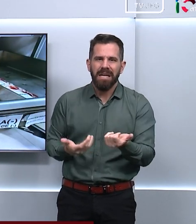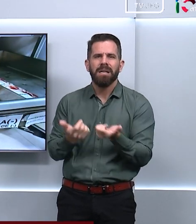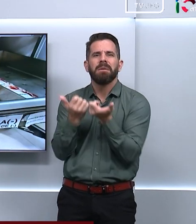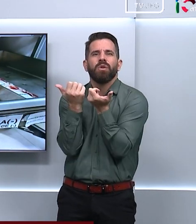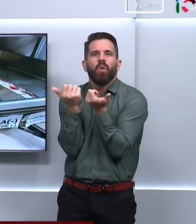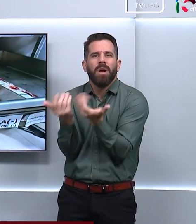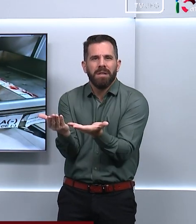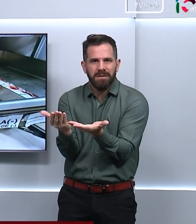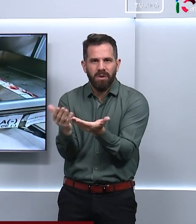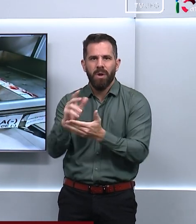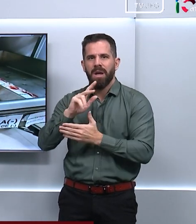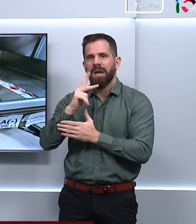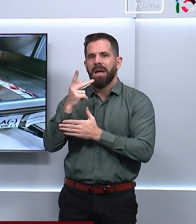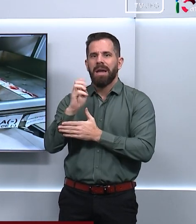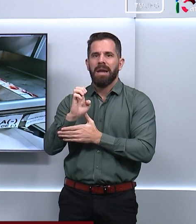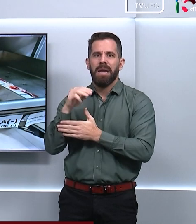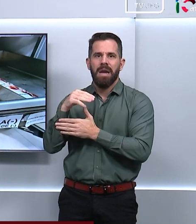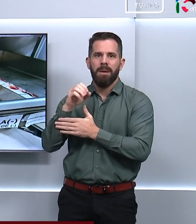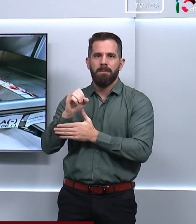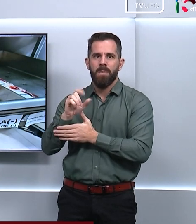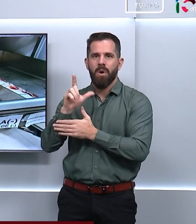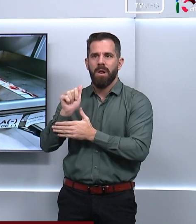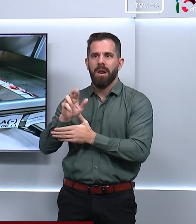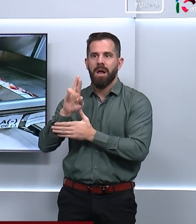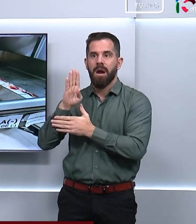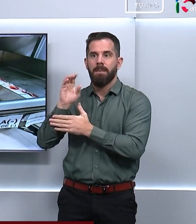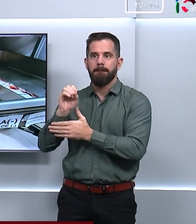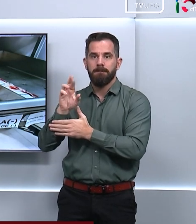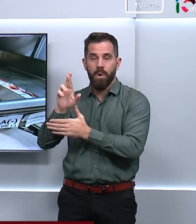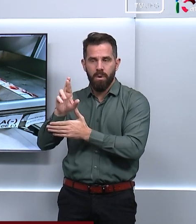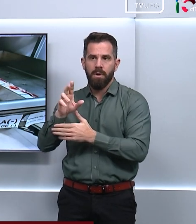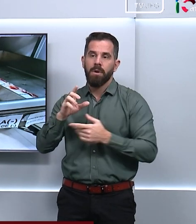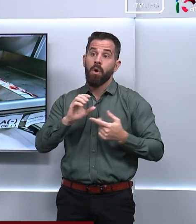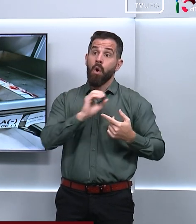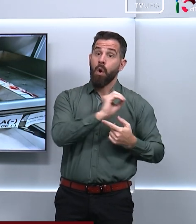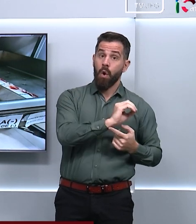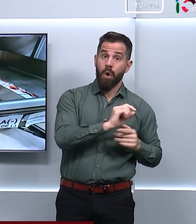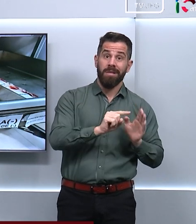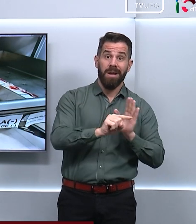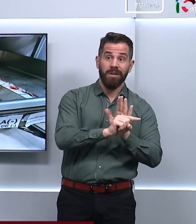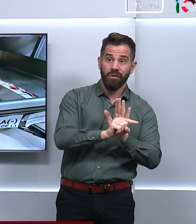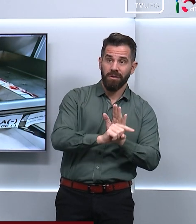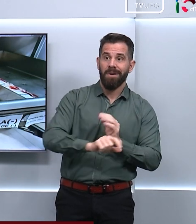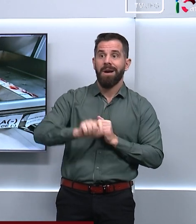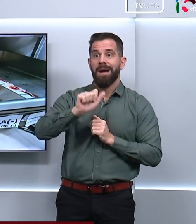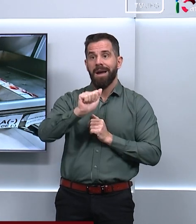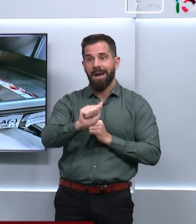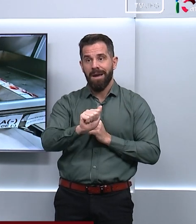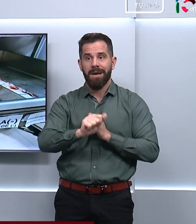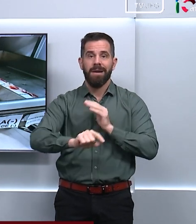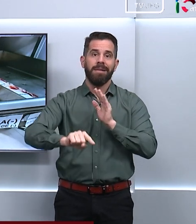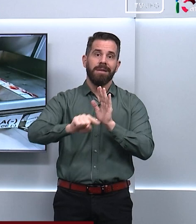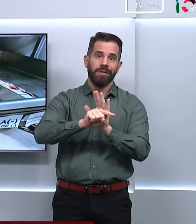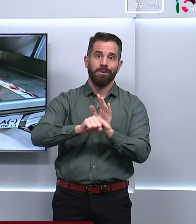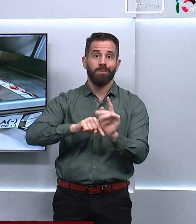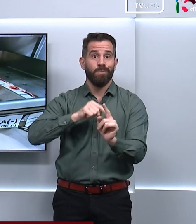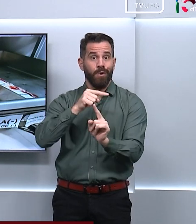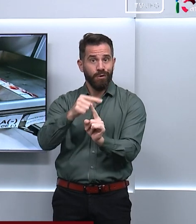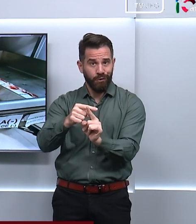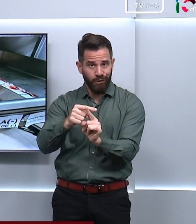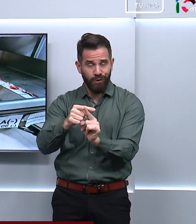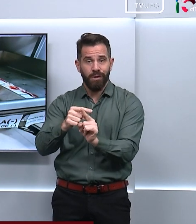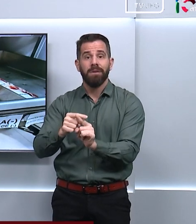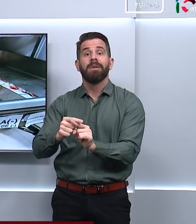principalmente de doações para os grupos O negativo, A positivo e negativo e também